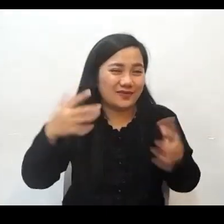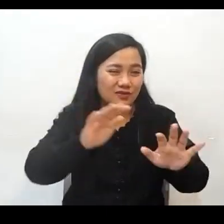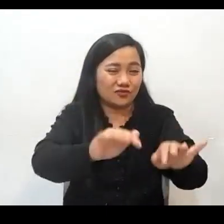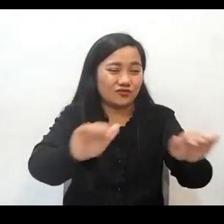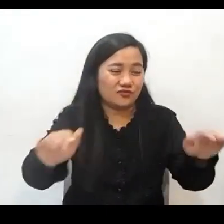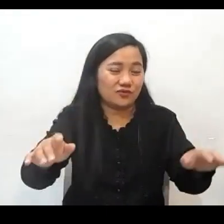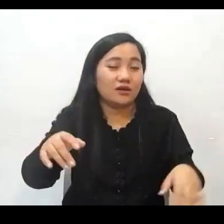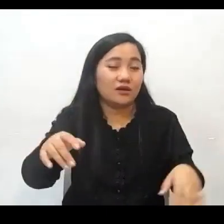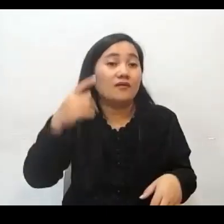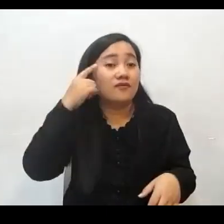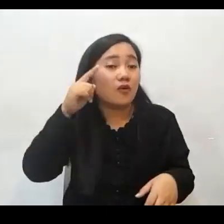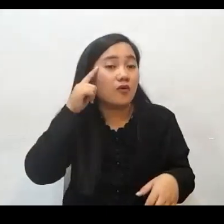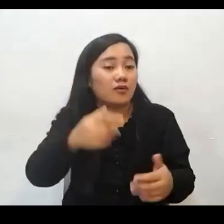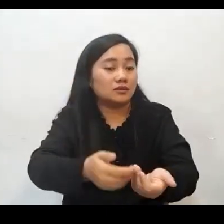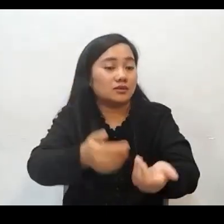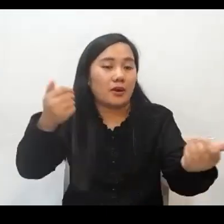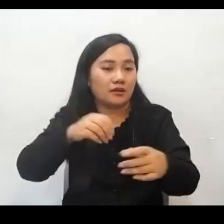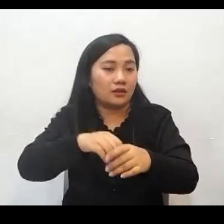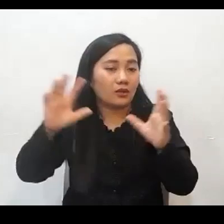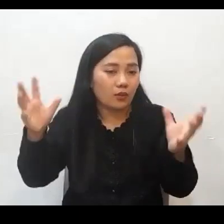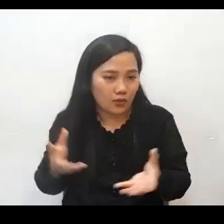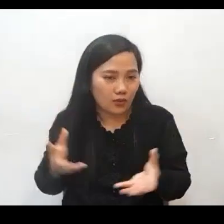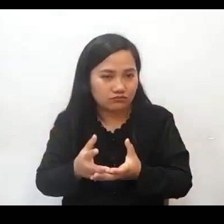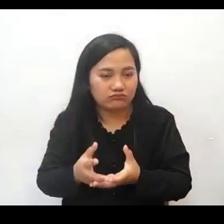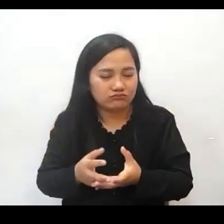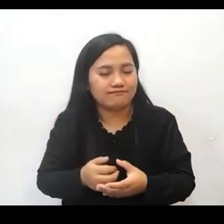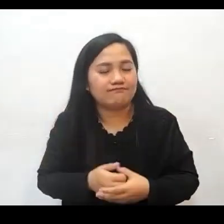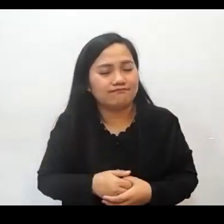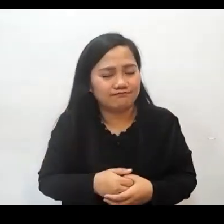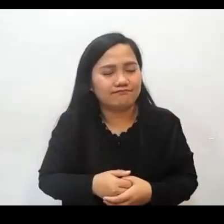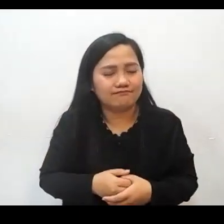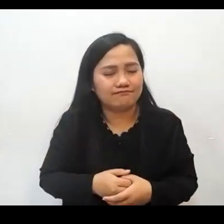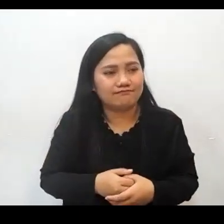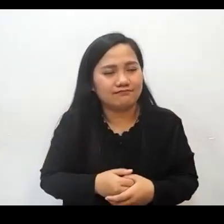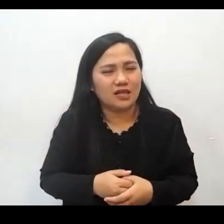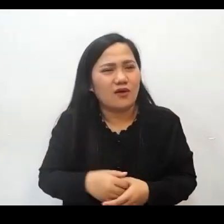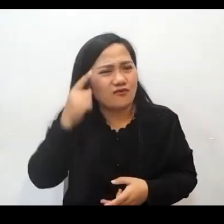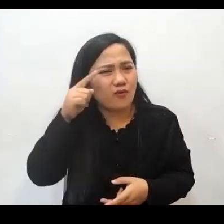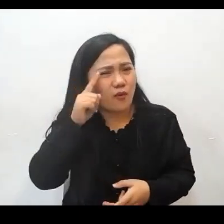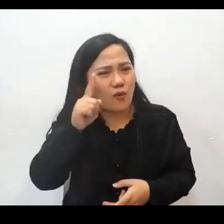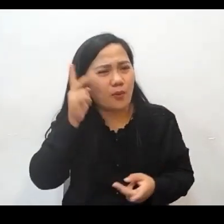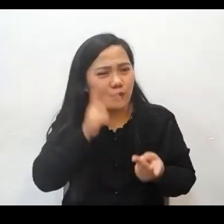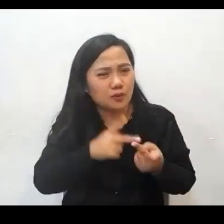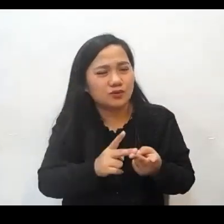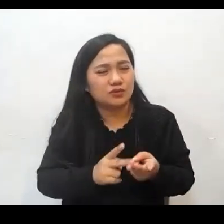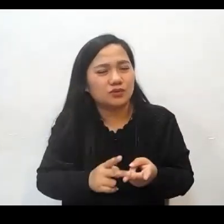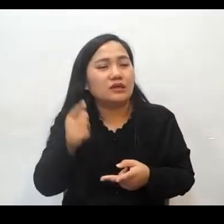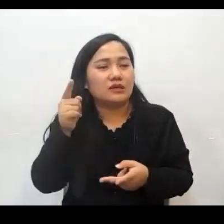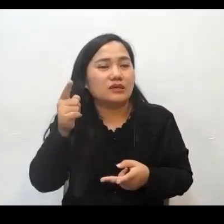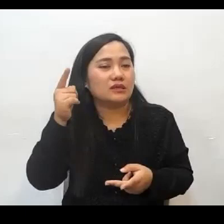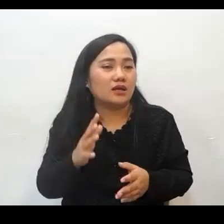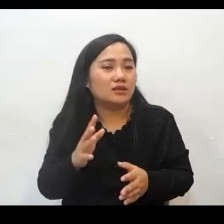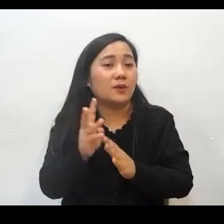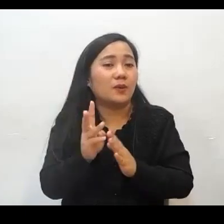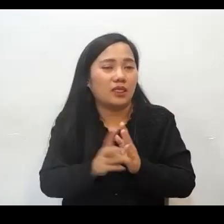upang gawin yung kalooban ng Diyos. That's why when we live in this world, we cannot mix with unsaved people. Kaya